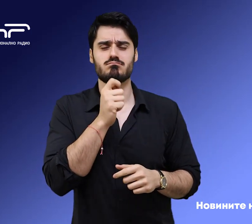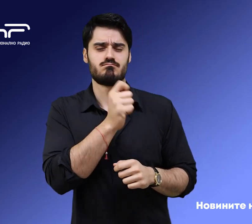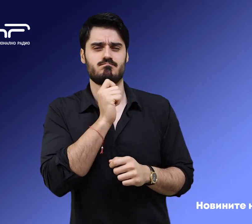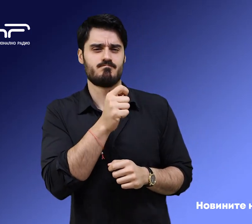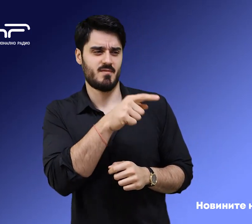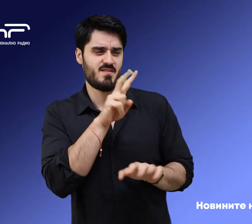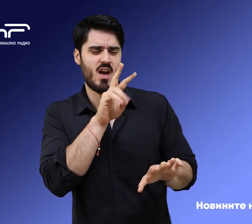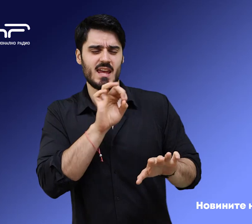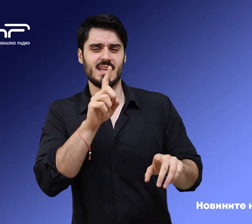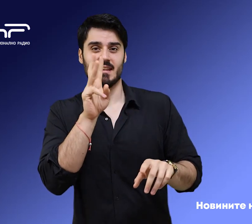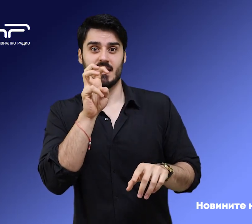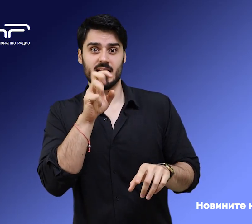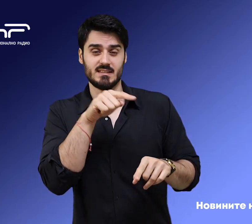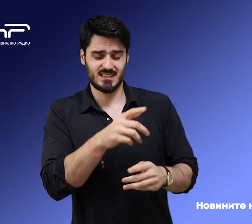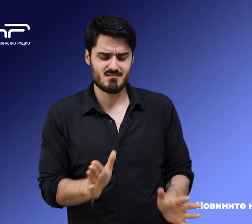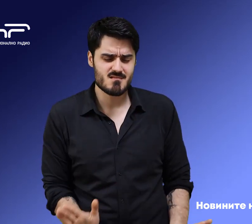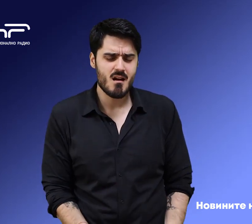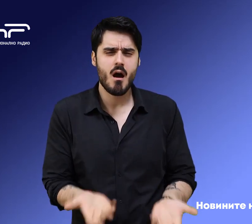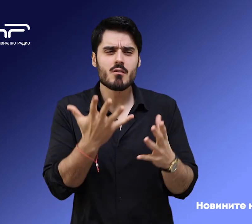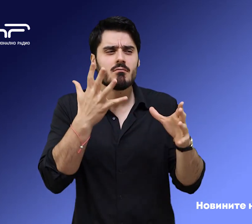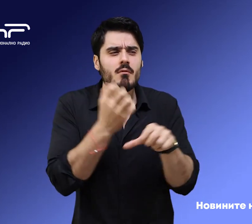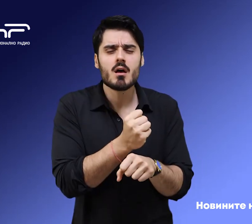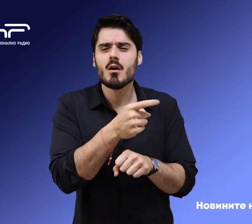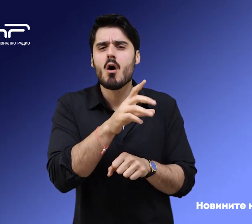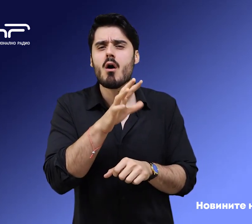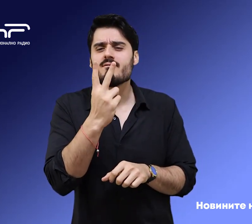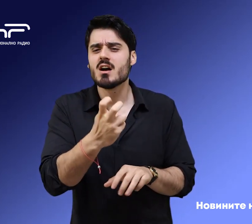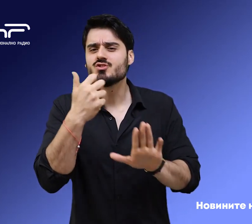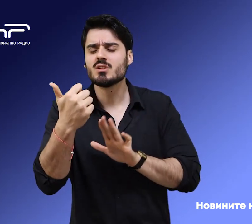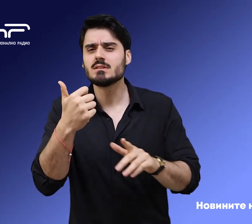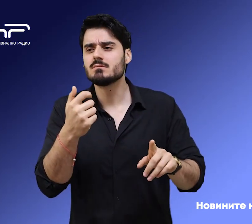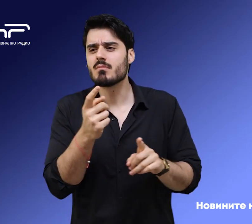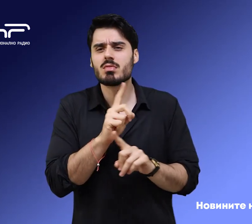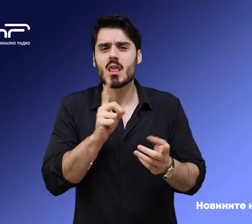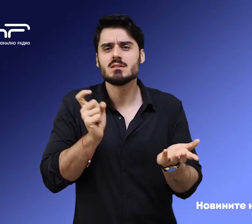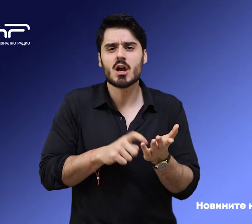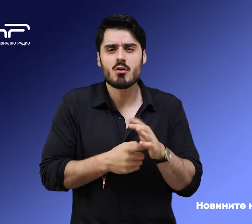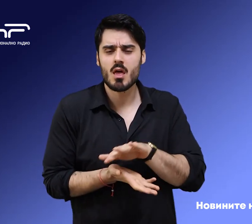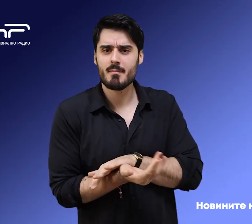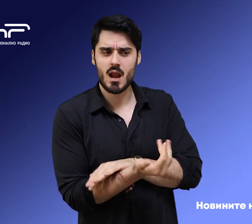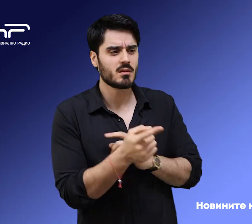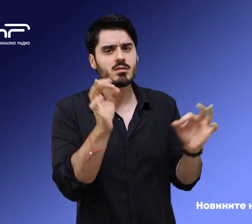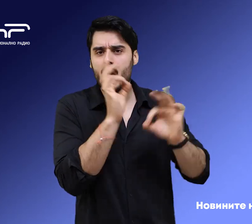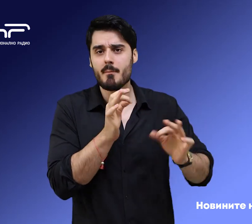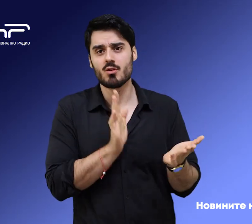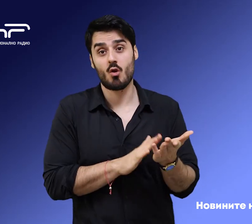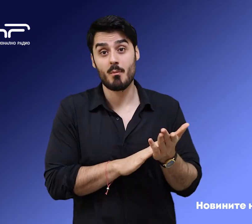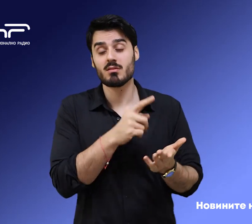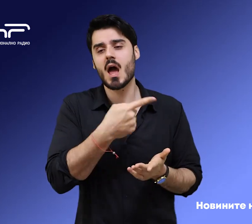.30 тази сутрин. В товарната част са били открити общо 26 нелегални мигранти. Те са били без документи, но са обяснили, че са от Афганистан.